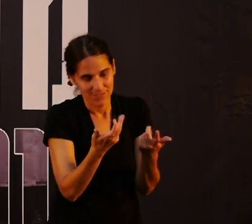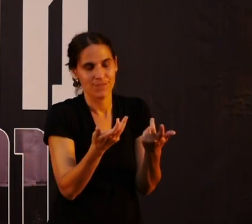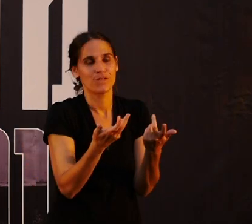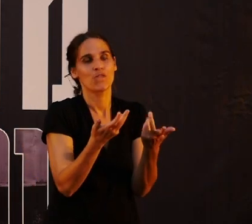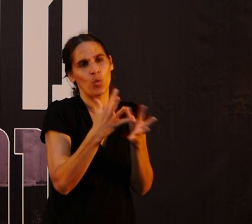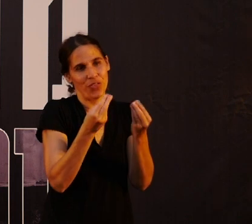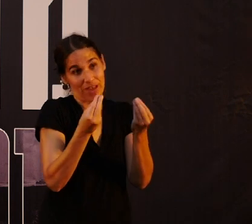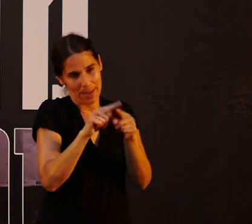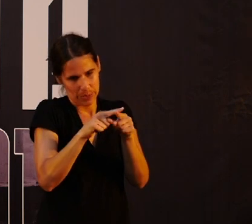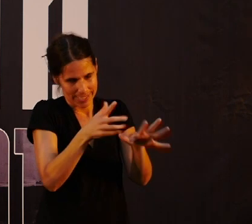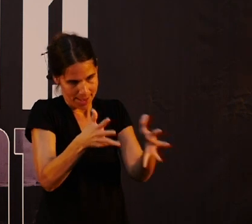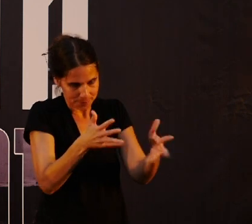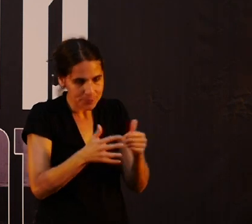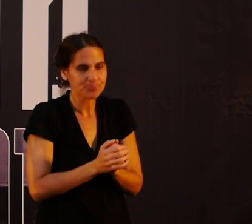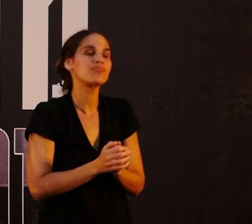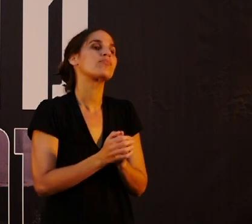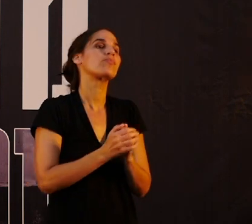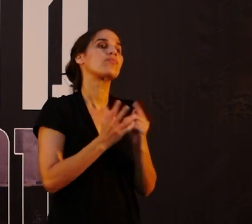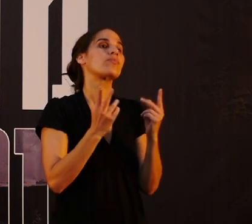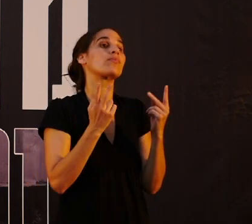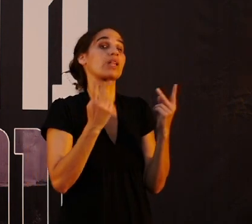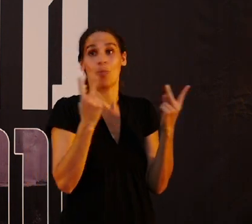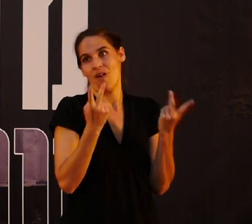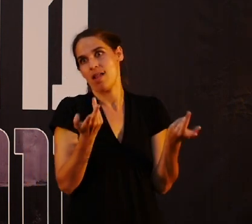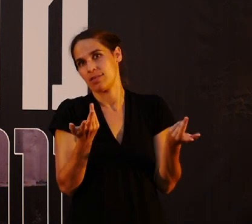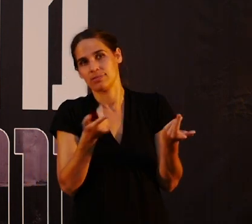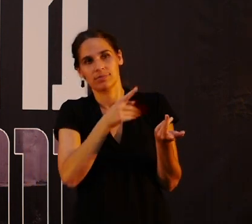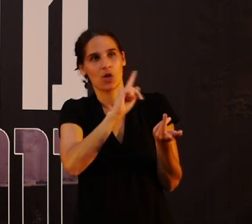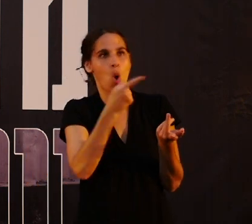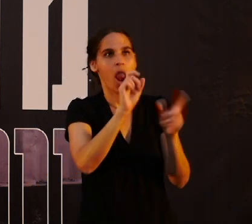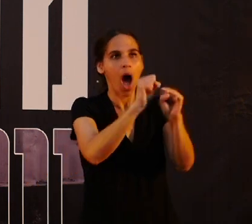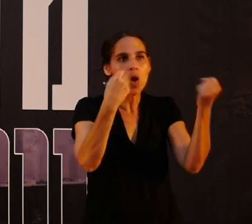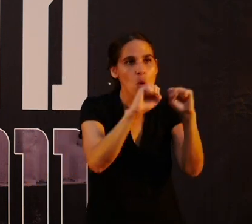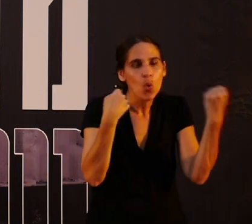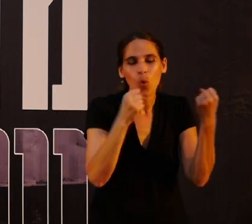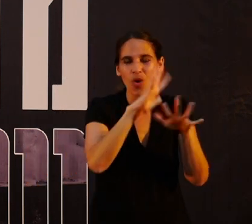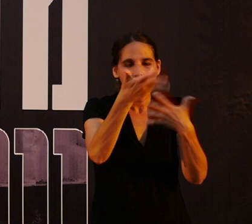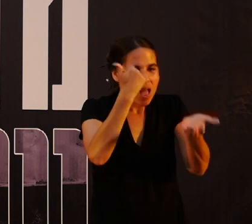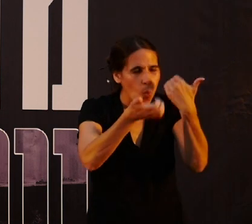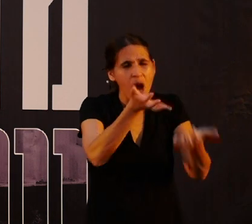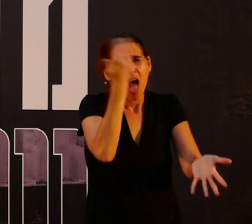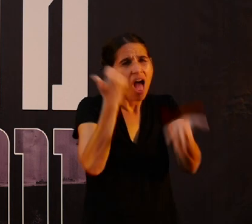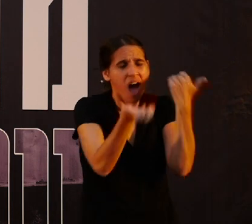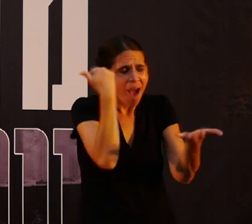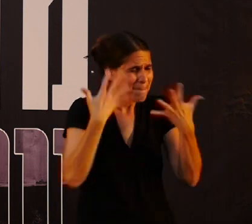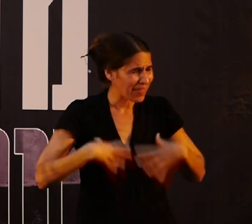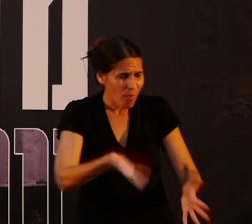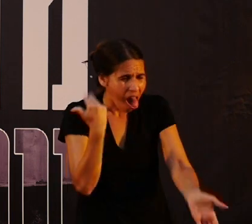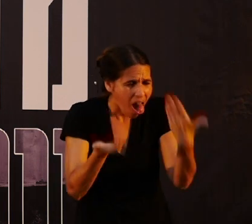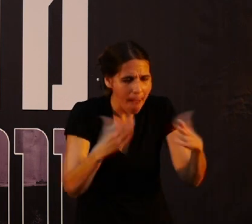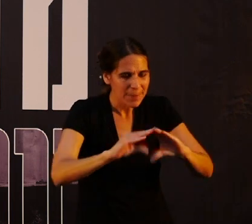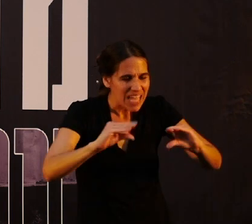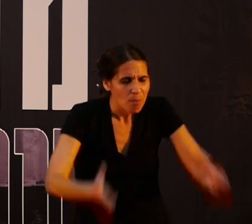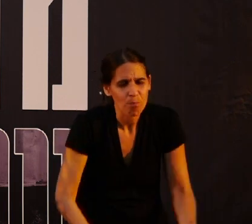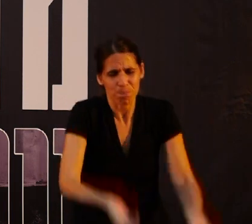או דברים מסוג זה. כמובן, שמוציאים את כל הארונות, ואת כל התחולה, את הבגדים, הופכים את המזרונים,